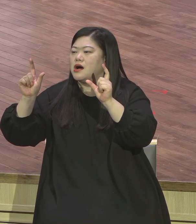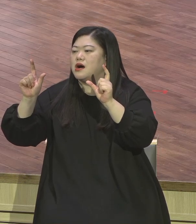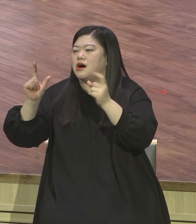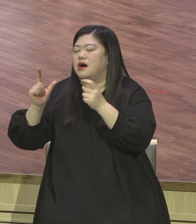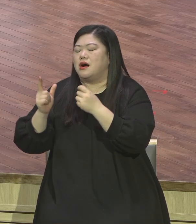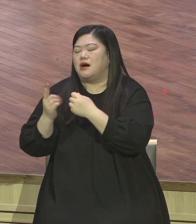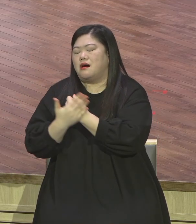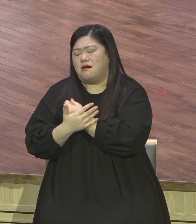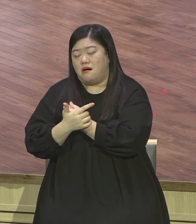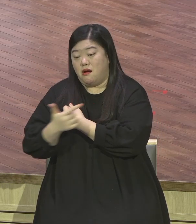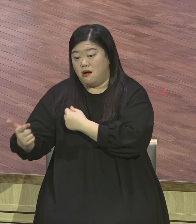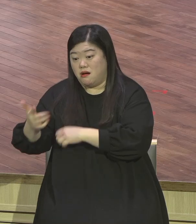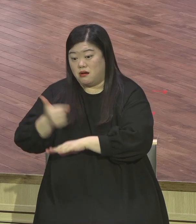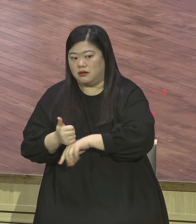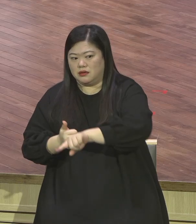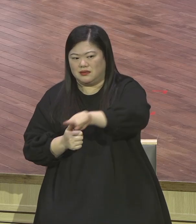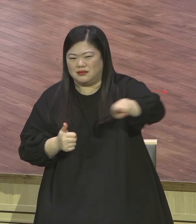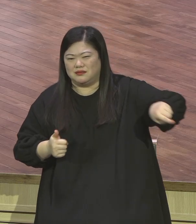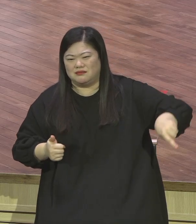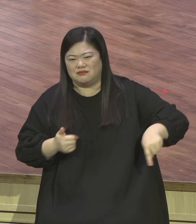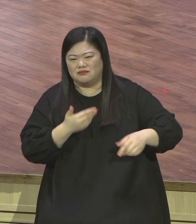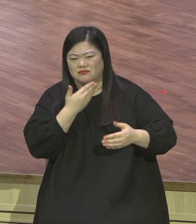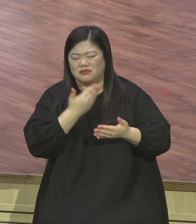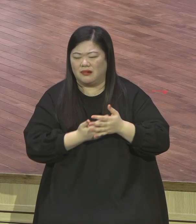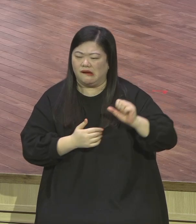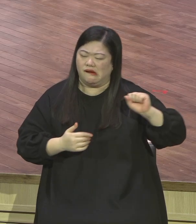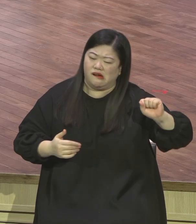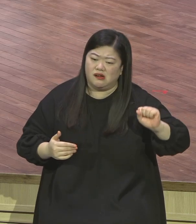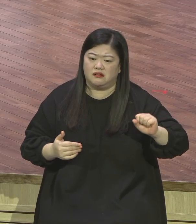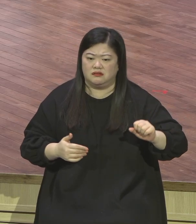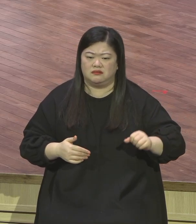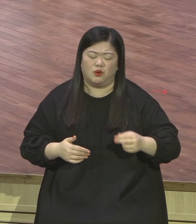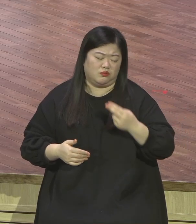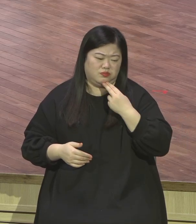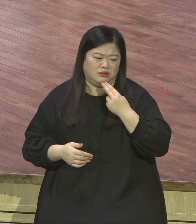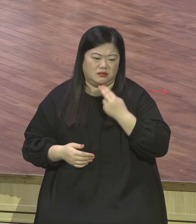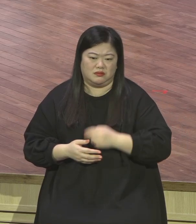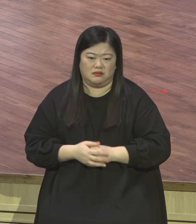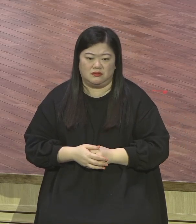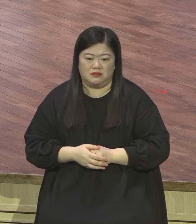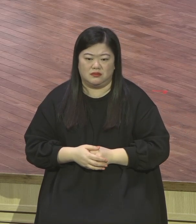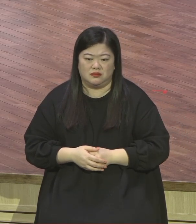서론 가지고 시험 들고 낙심하고 그러지 마세요 서론이에요